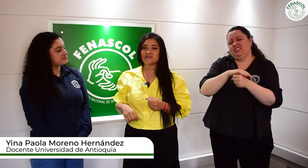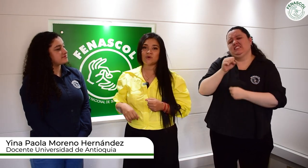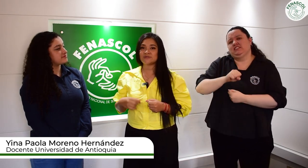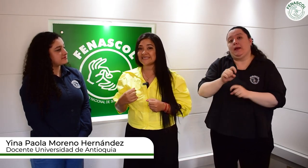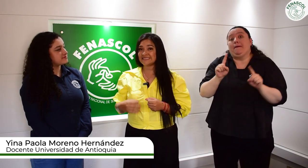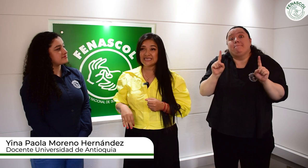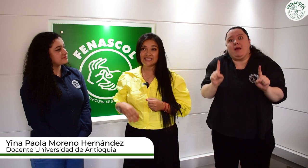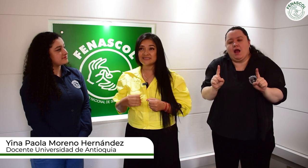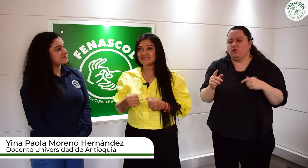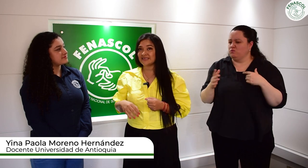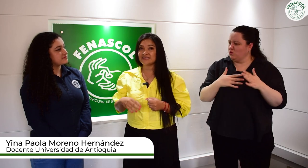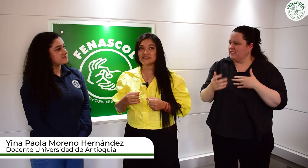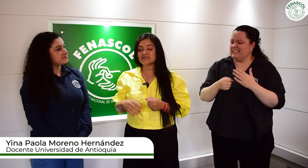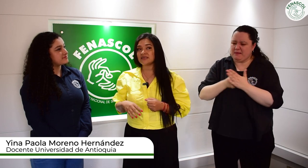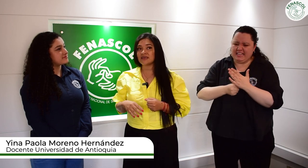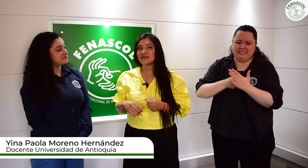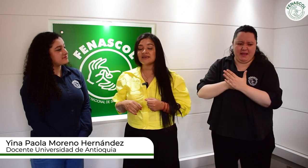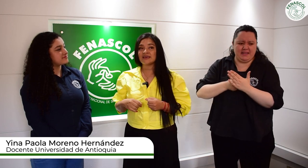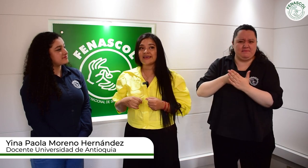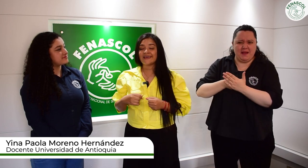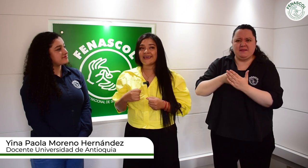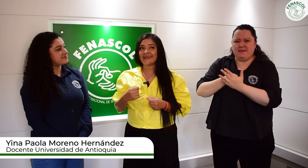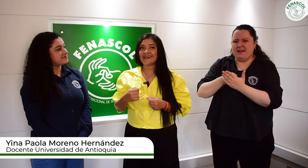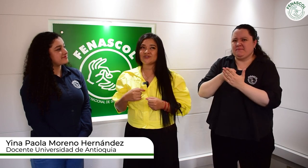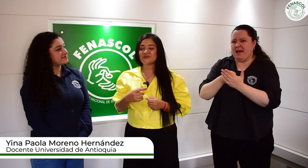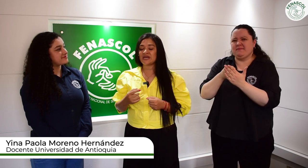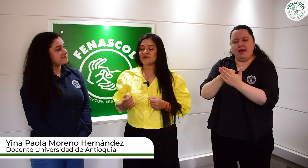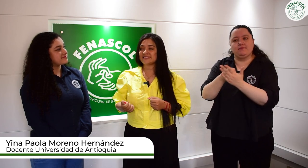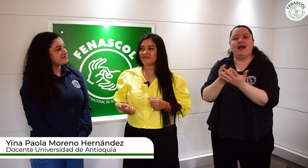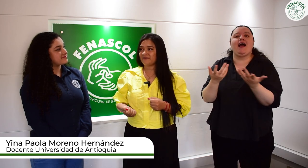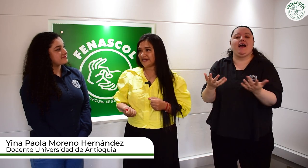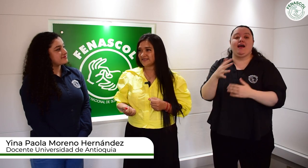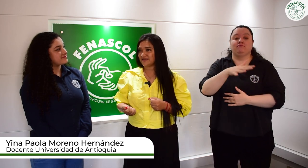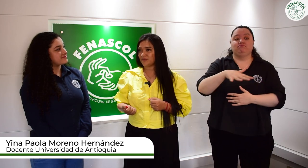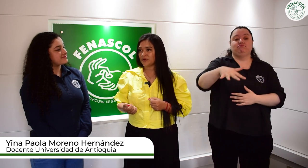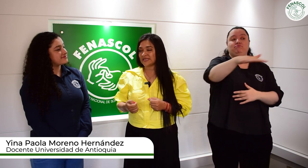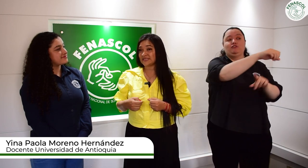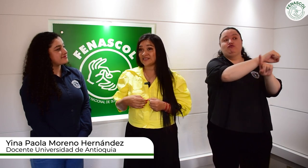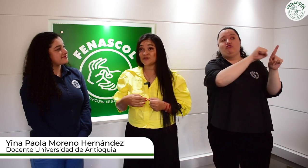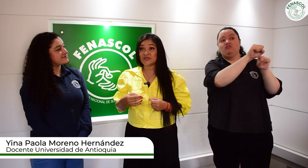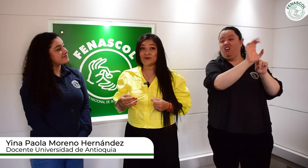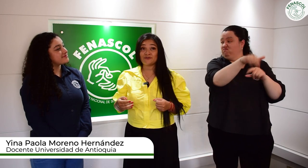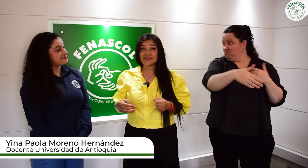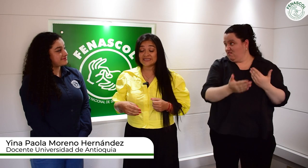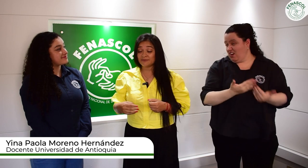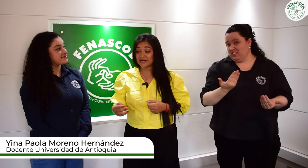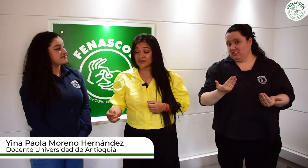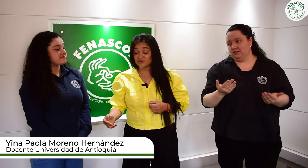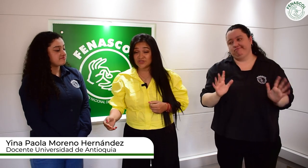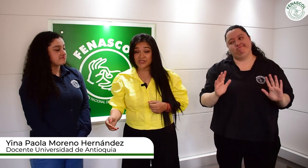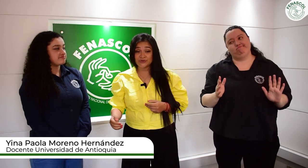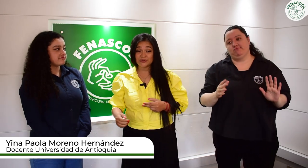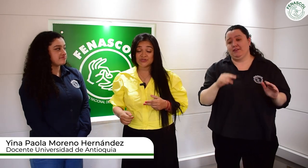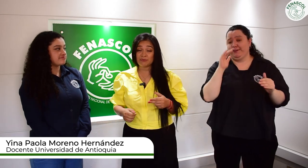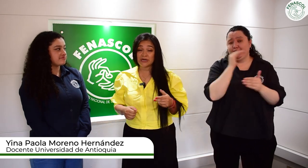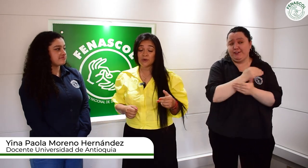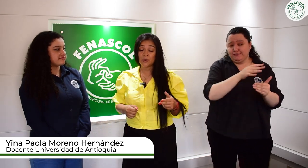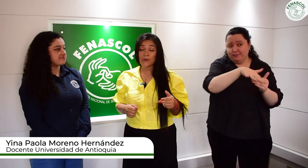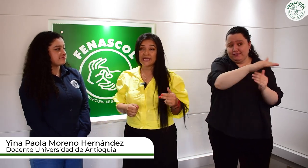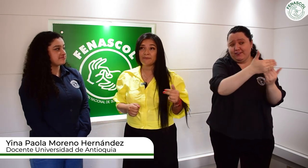se sigue y se sigue y se sigue. La sociedad no es tan fácil, porque si la sociedad no es fácil ni para los niños, ni para el joven, ni para el